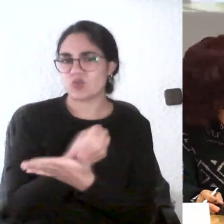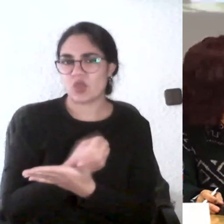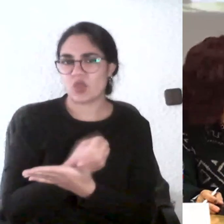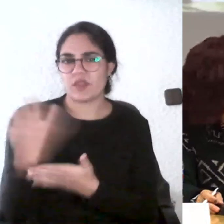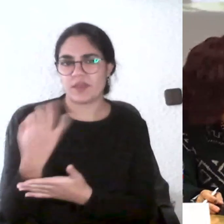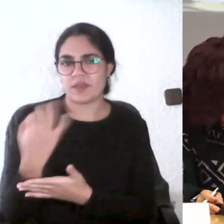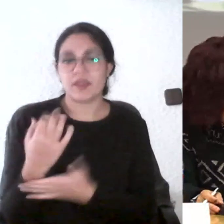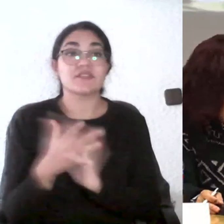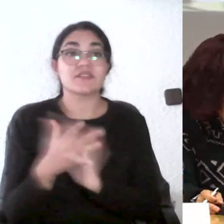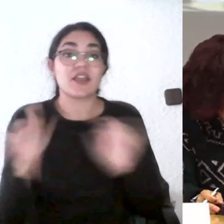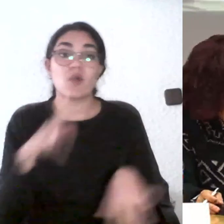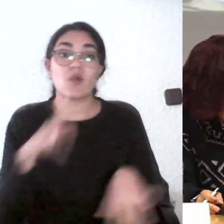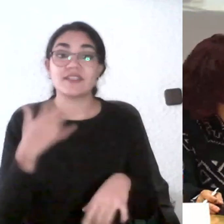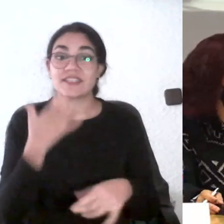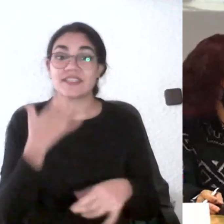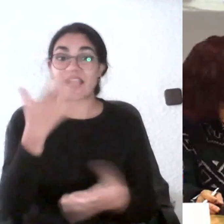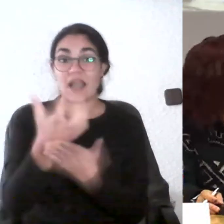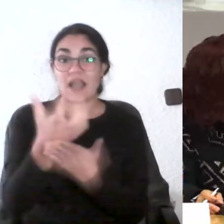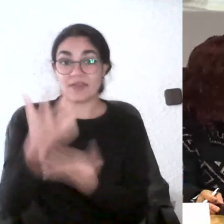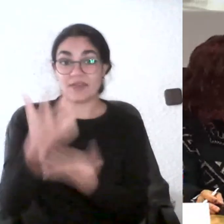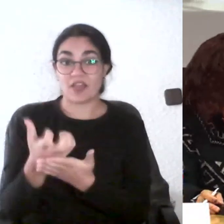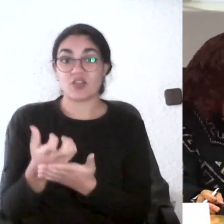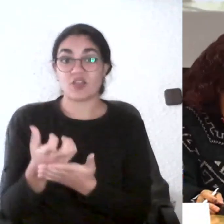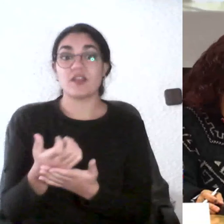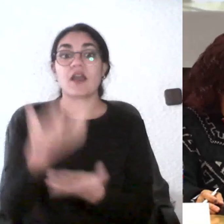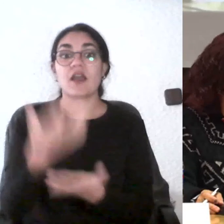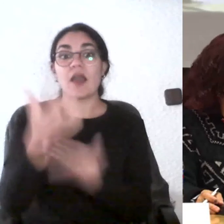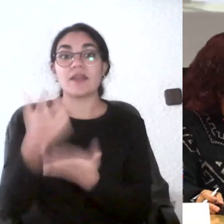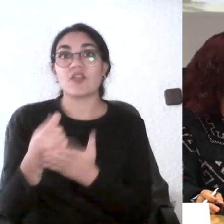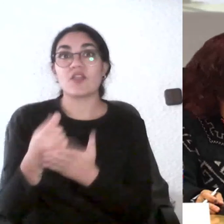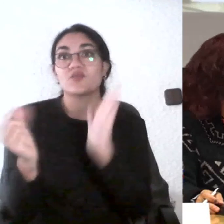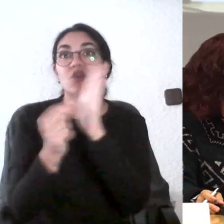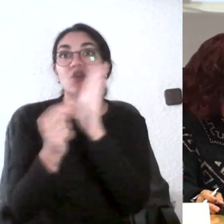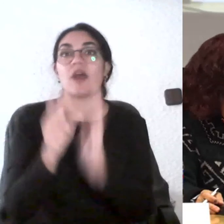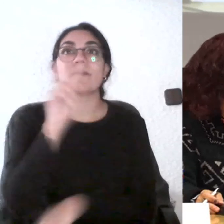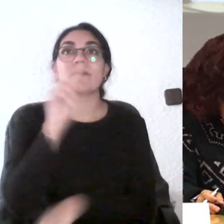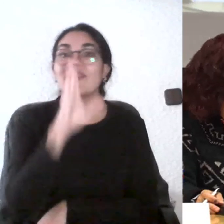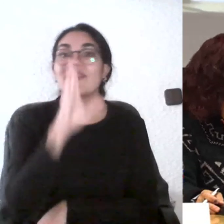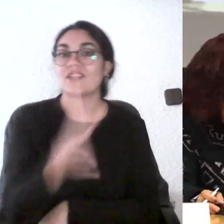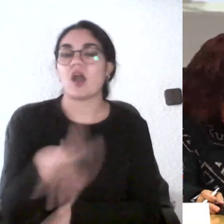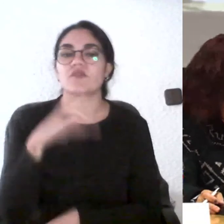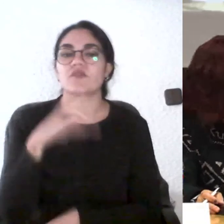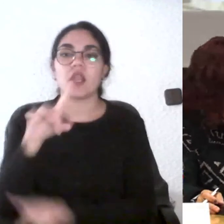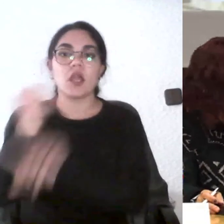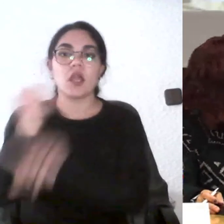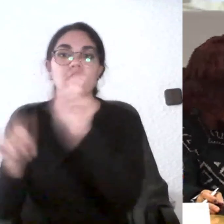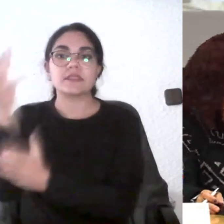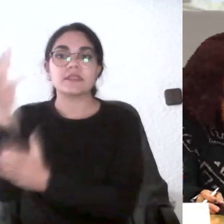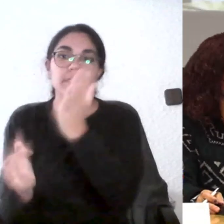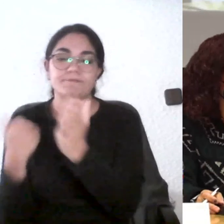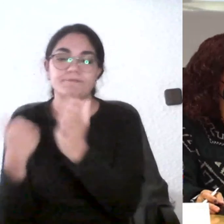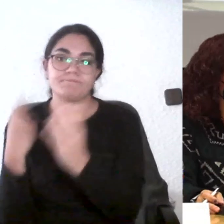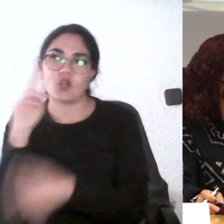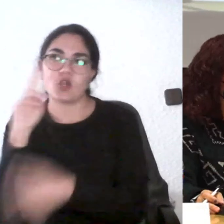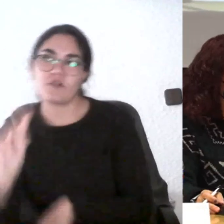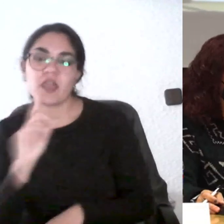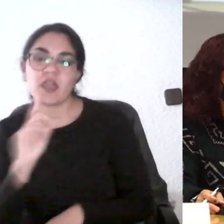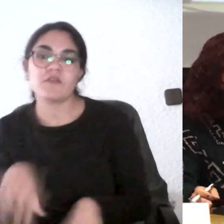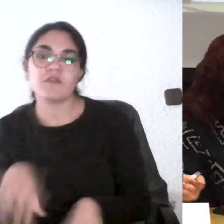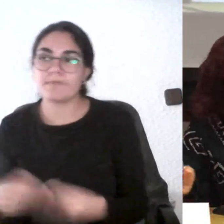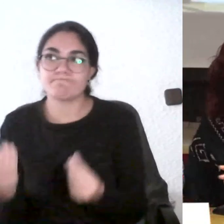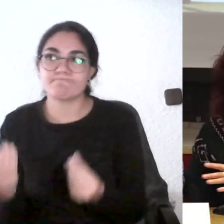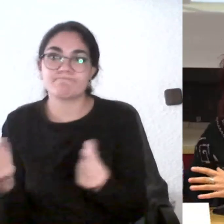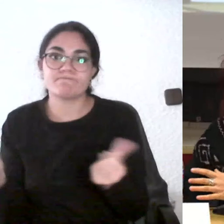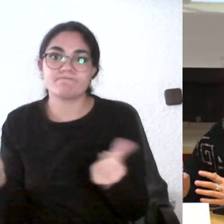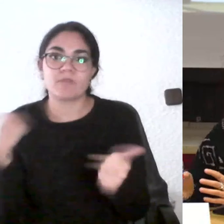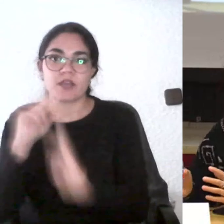calificaciones en la app no les sale la encuesta y se llevan de ella entonces eso es un problema que hubo el año pasado que ya se ha solventado pero si